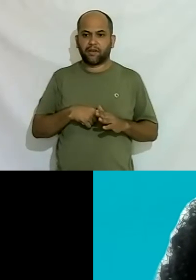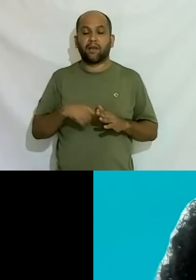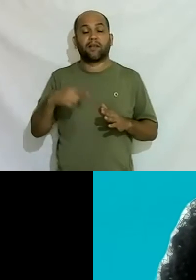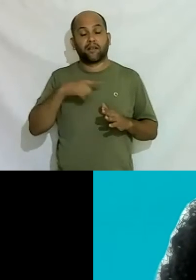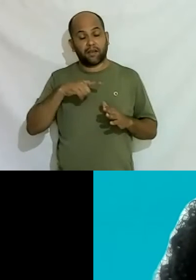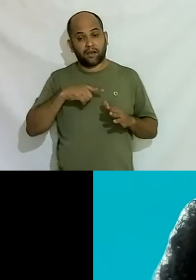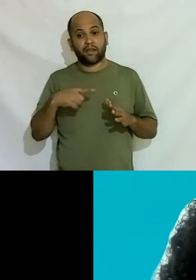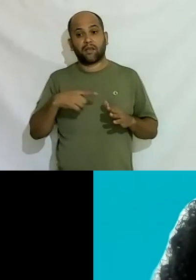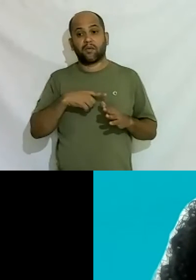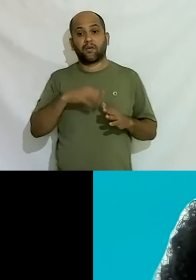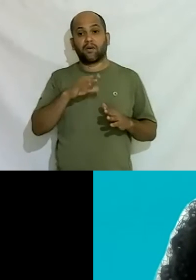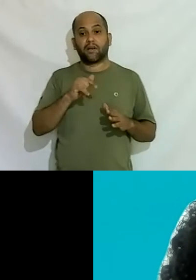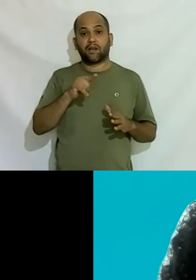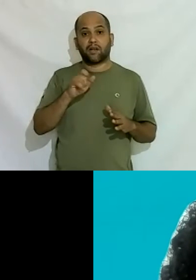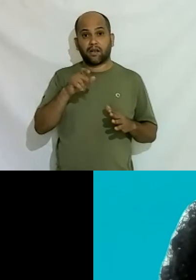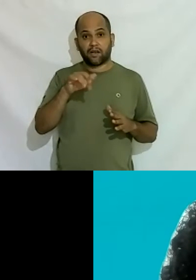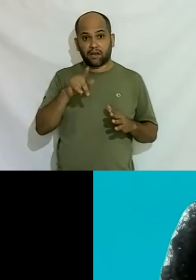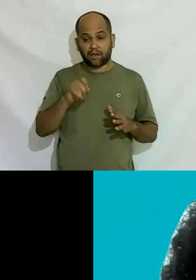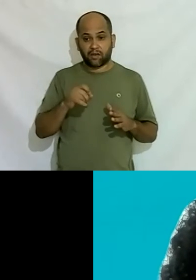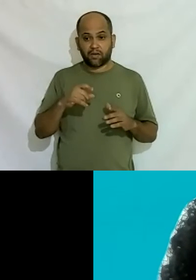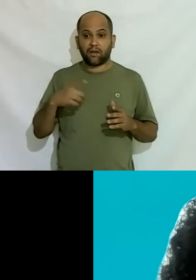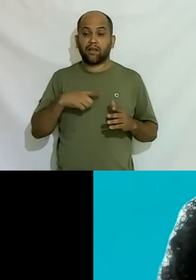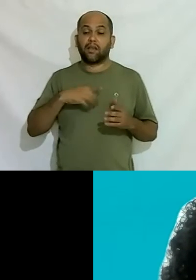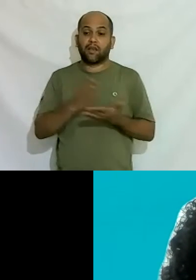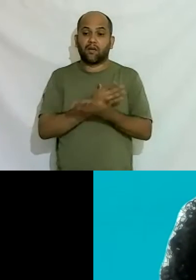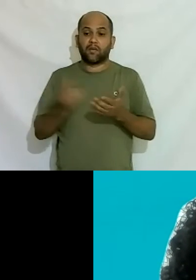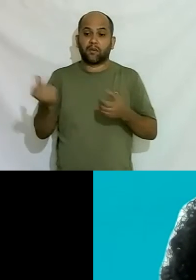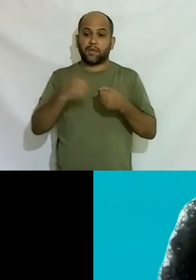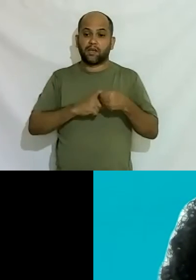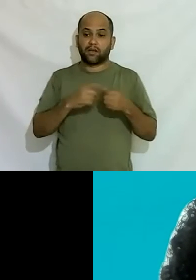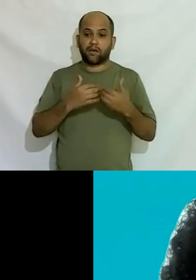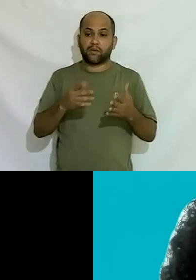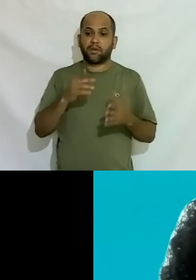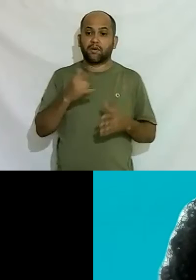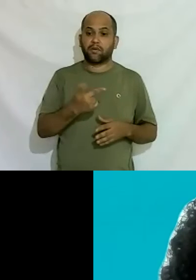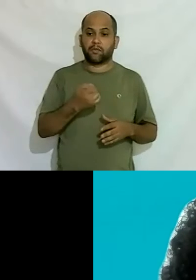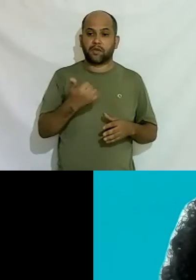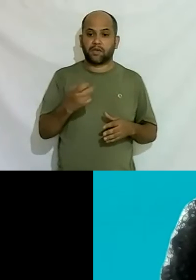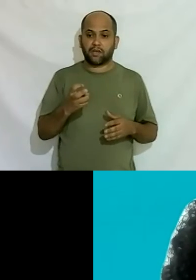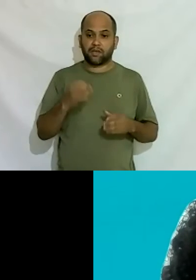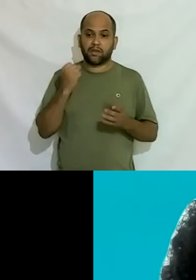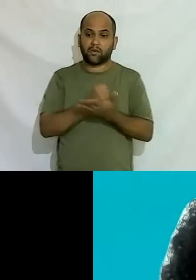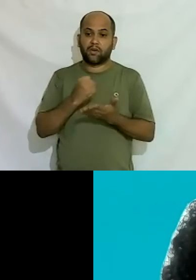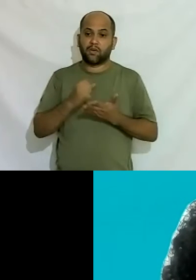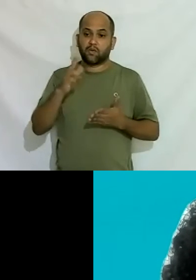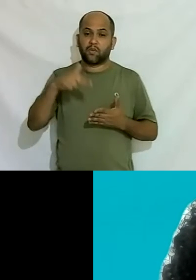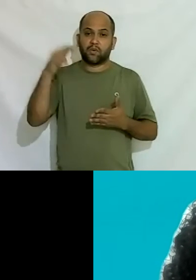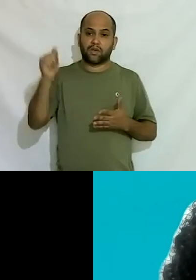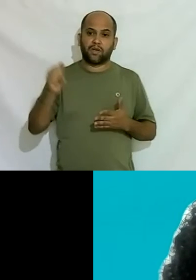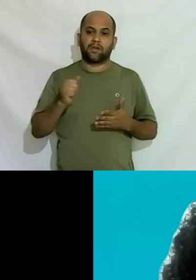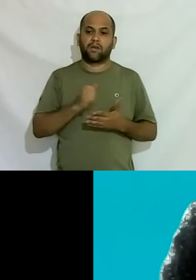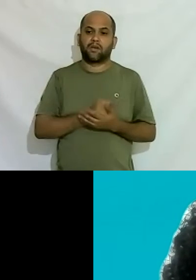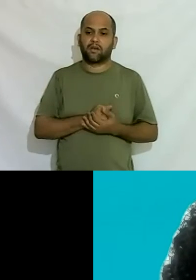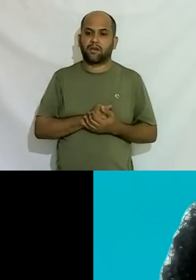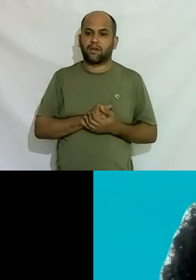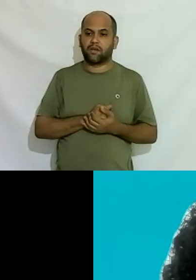interno que impede tem empresa que a nossa parceira desde 2015 e nunca contratou né então é para a empresa